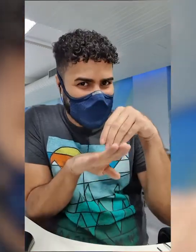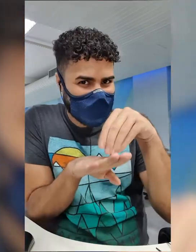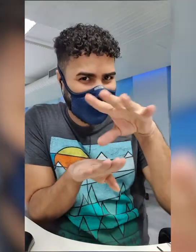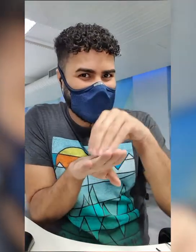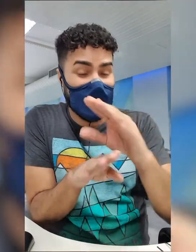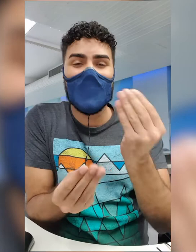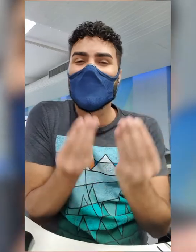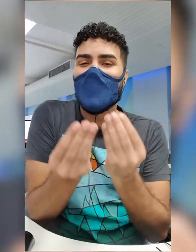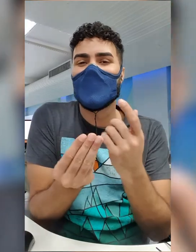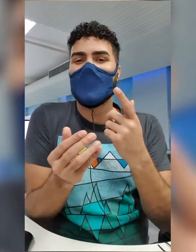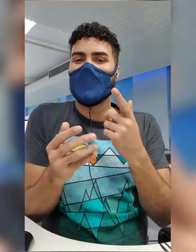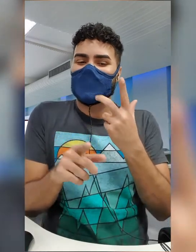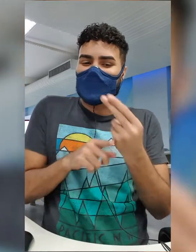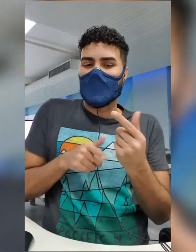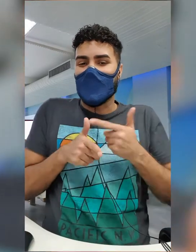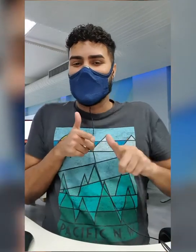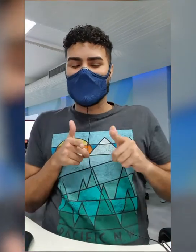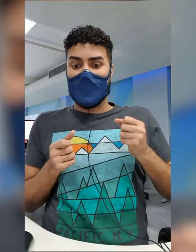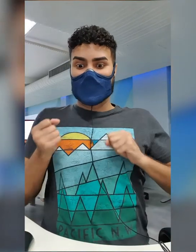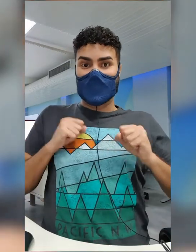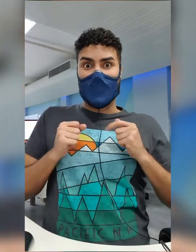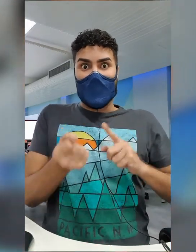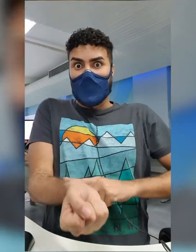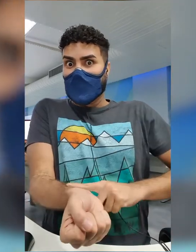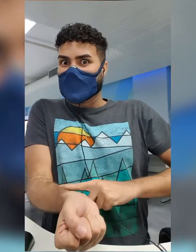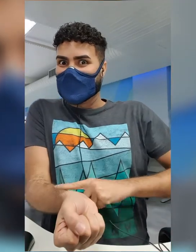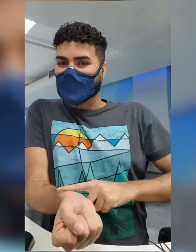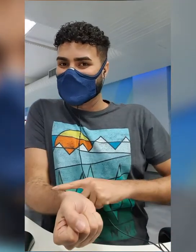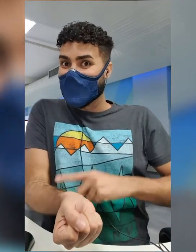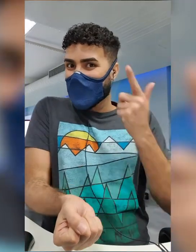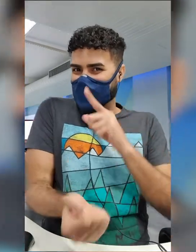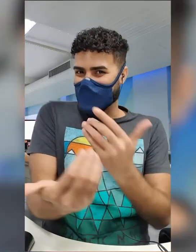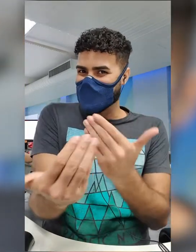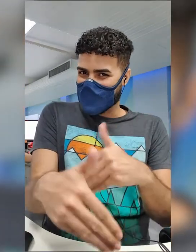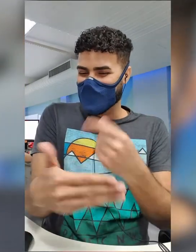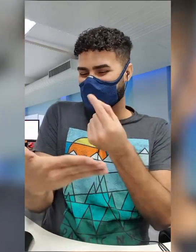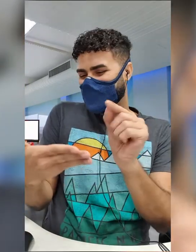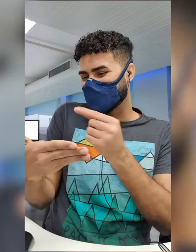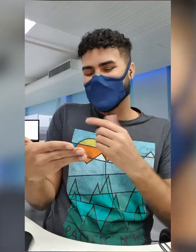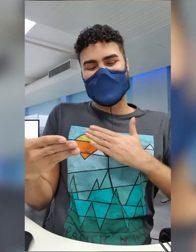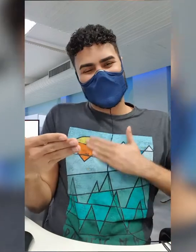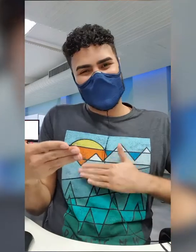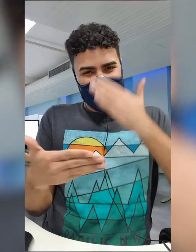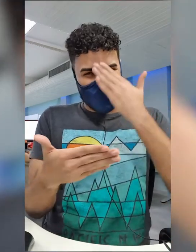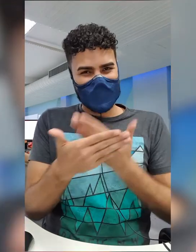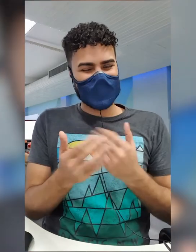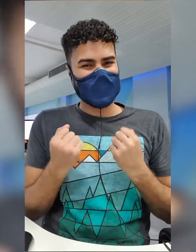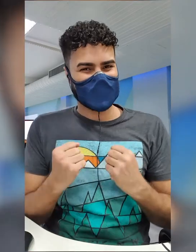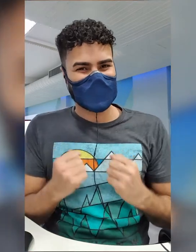superar problemas como ansiedade e nervosismo, para que as provas sejam feitas com tranquilidade e confiança.